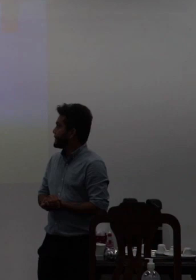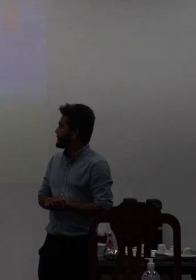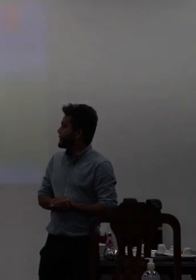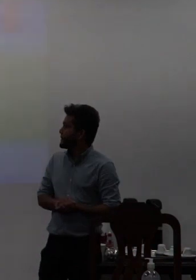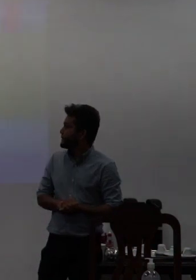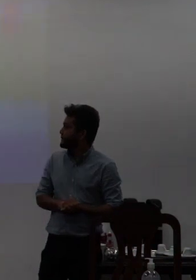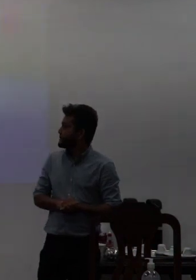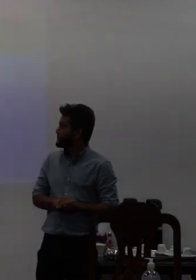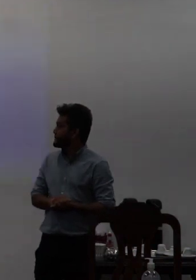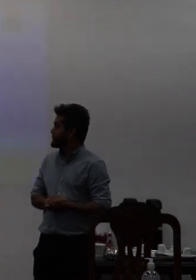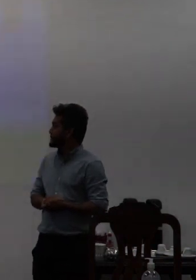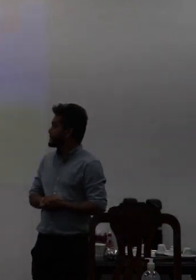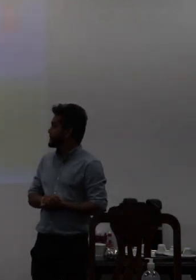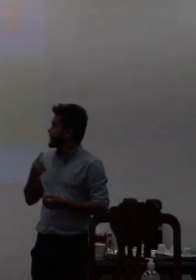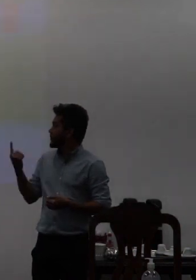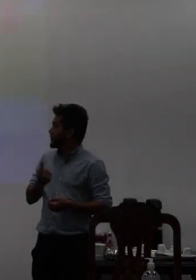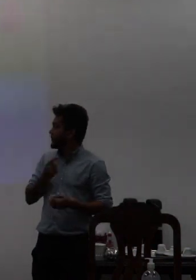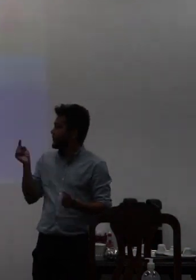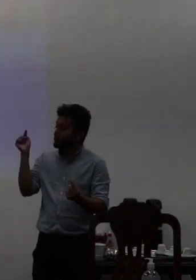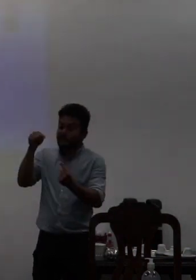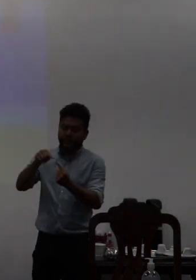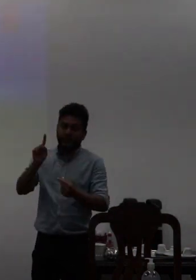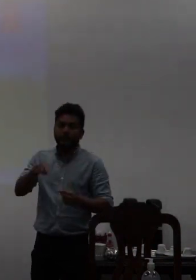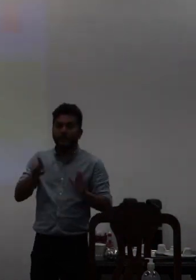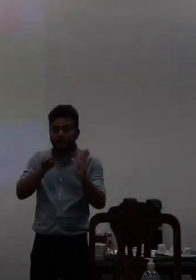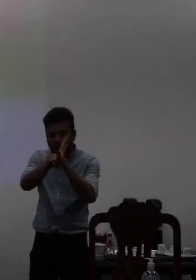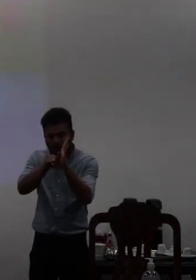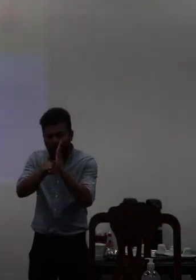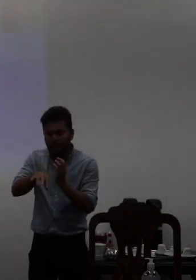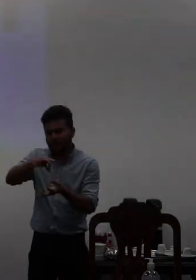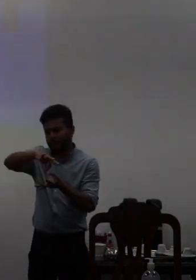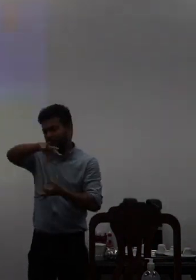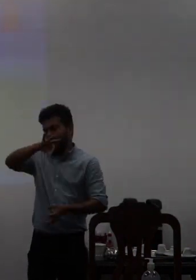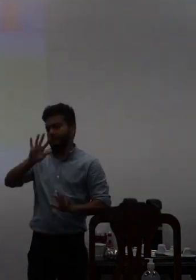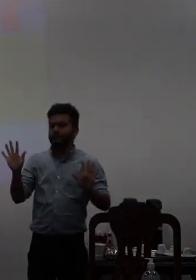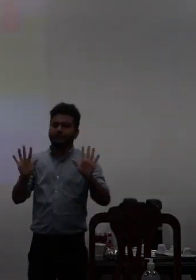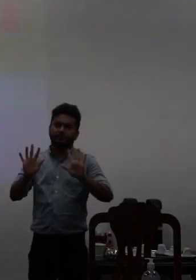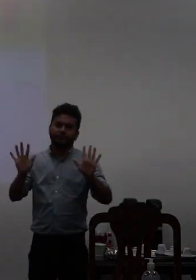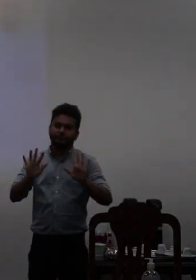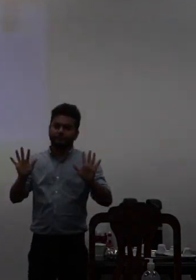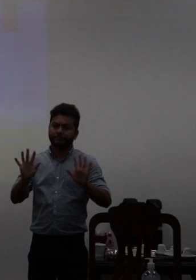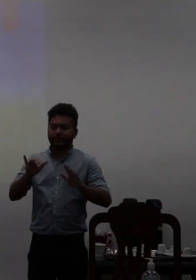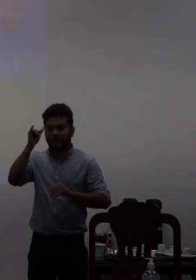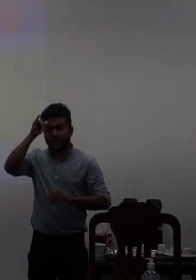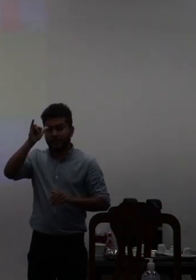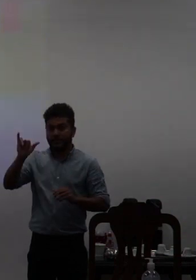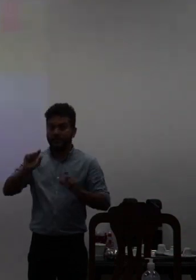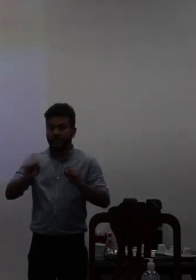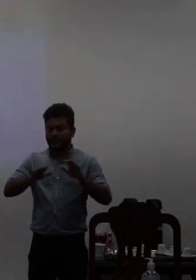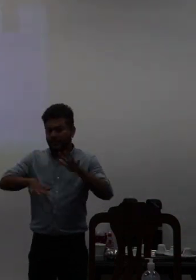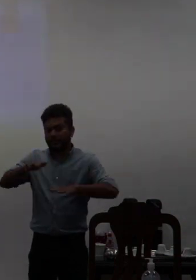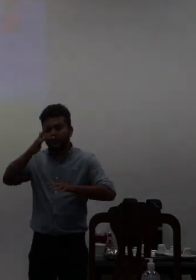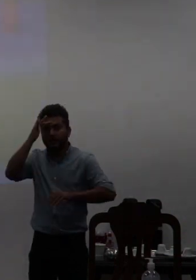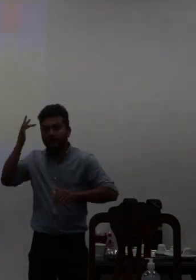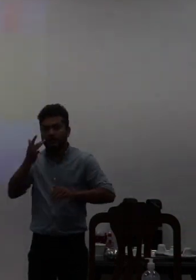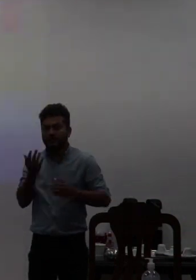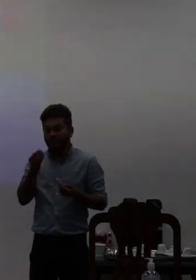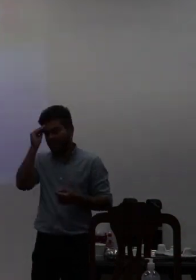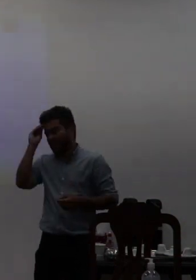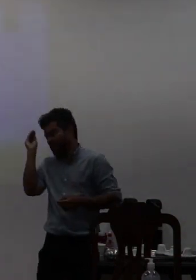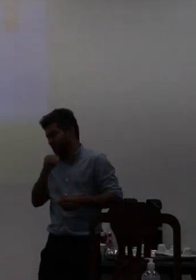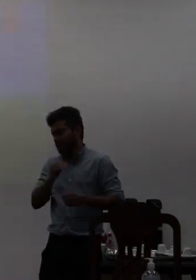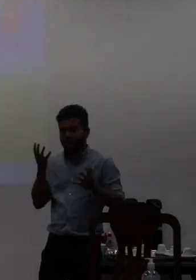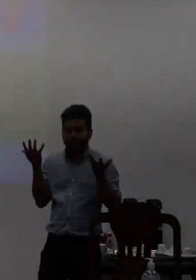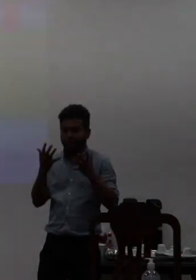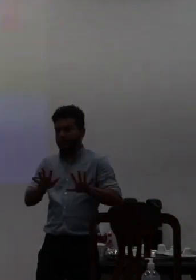o nosso objetivo não era fazer um questionário no longo porque o questionário no longo tradicionalmente as pessoas deixariam de